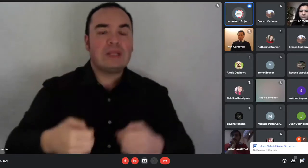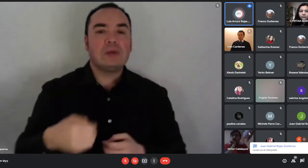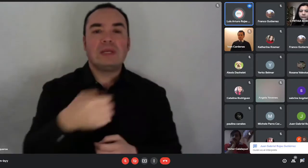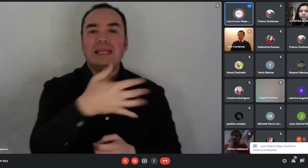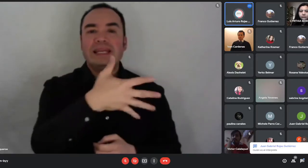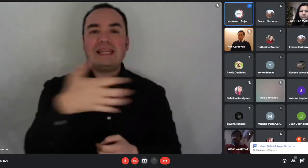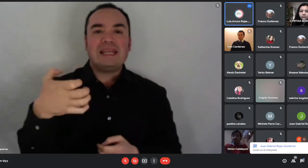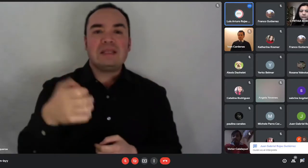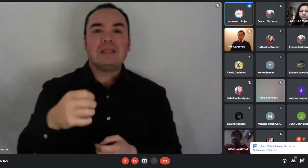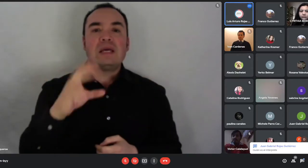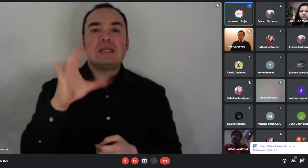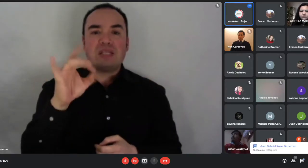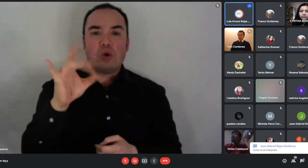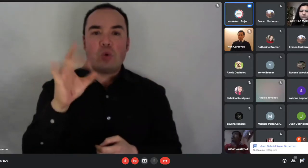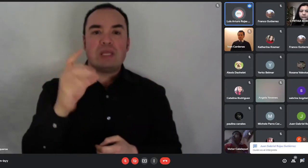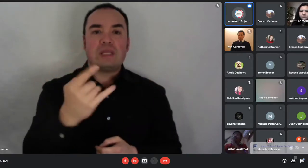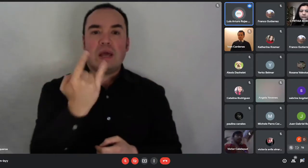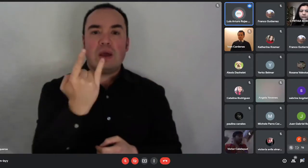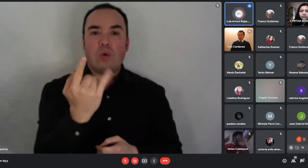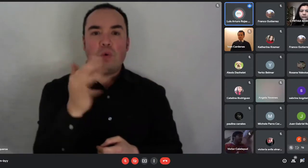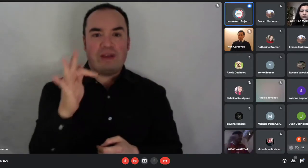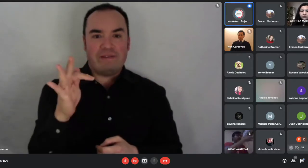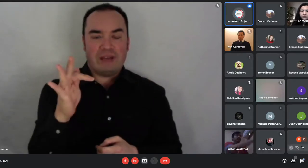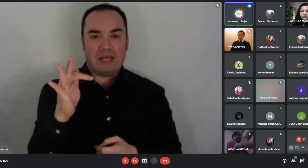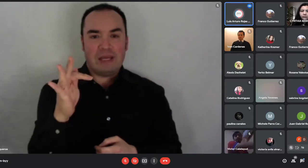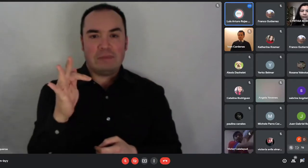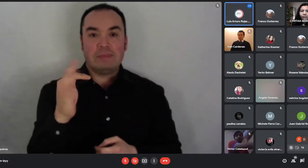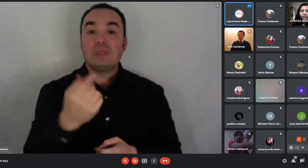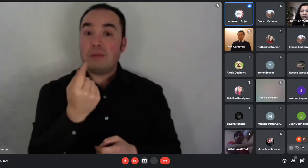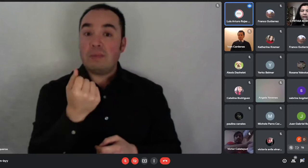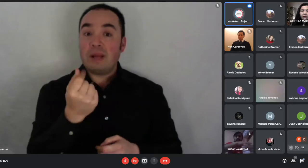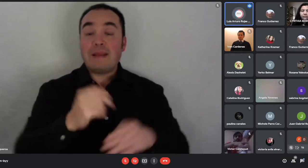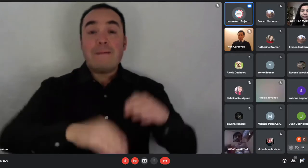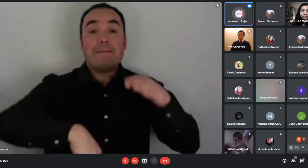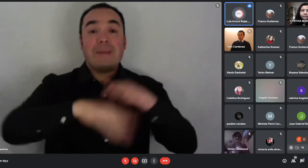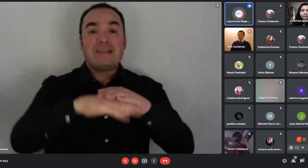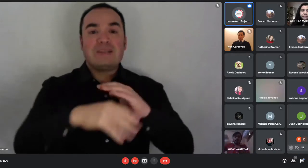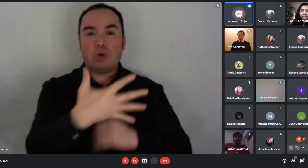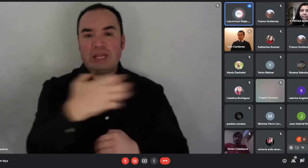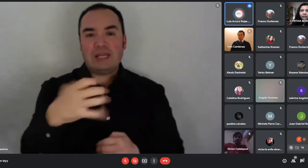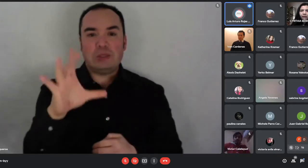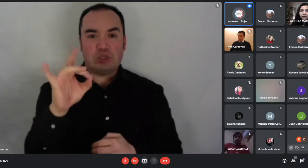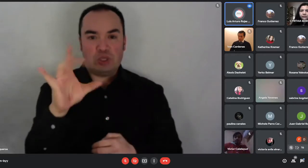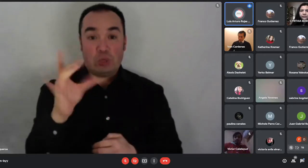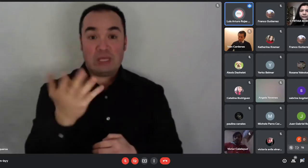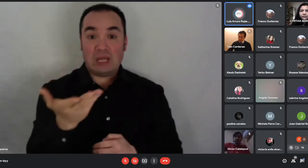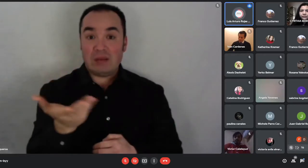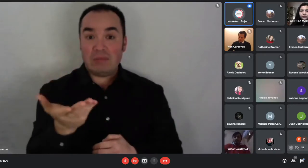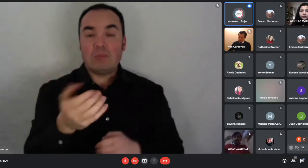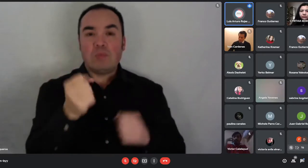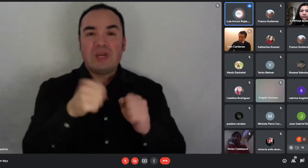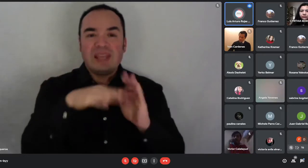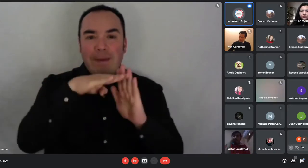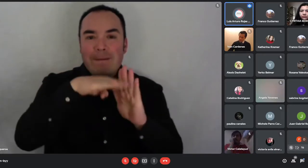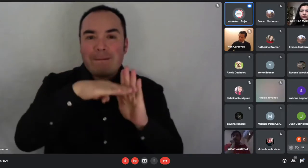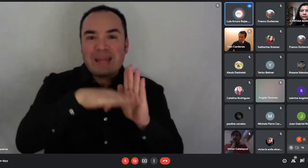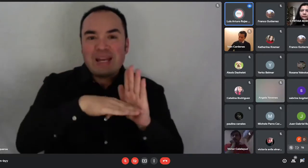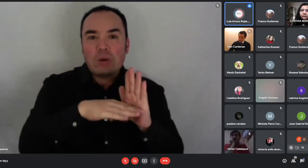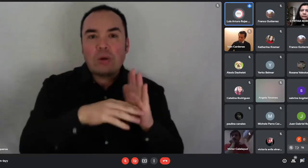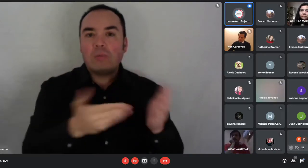monto máximo eventualmente podría disminuir dependiendo del valor total de la vivienda, el valor comercial. Hay una fórmula que se aplica